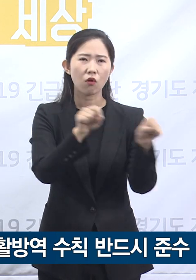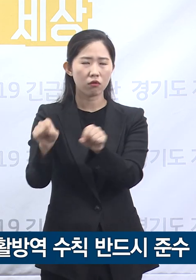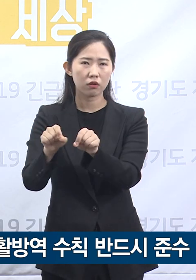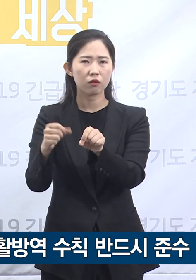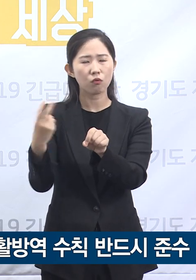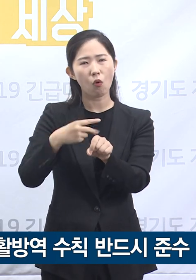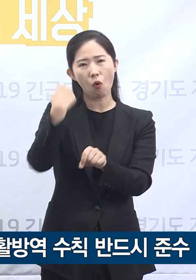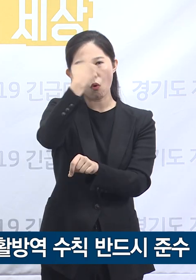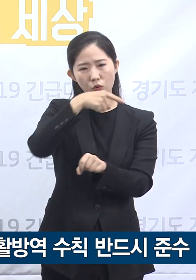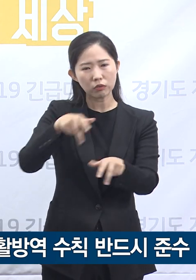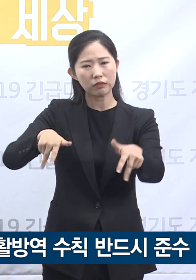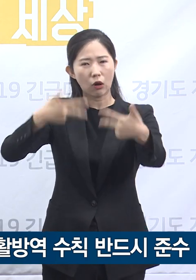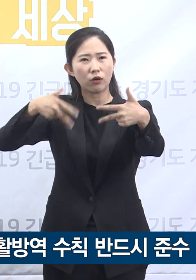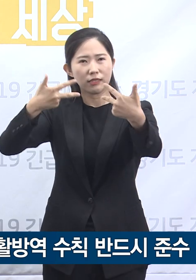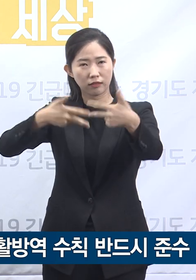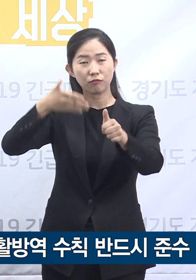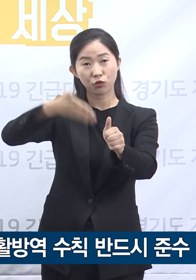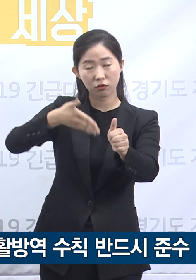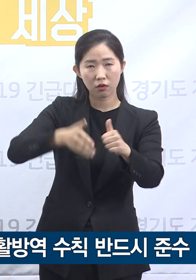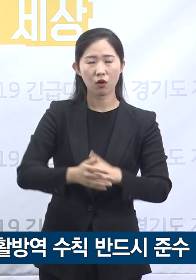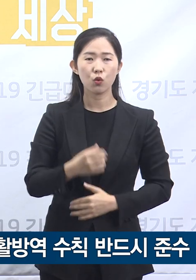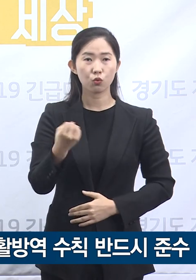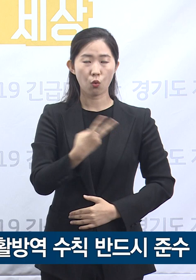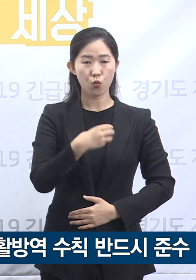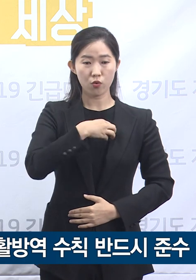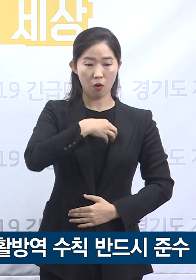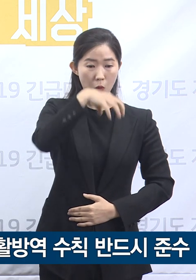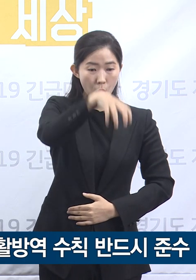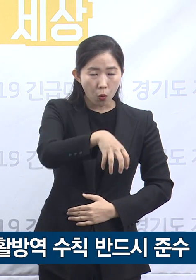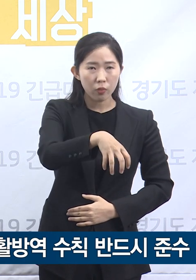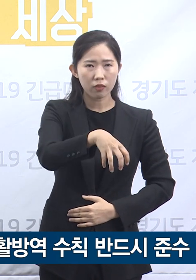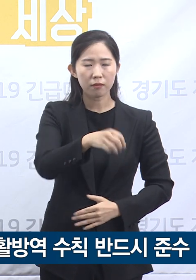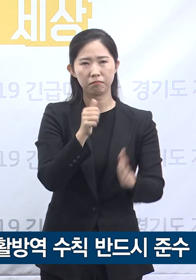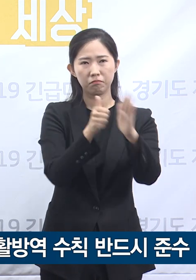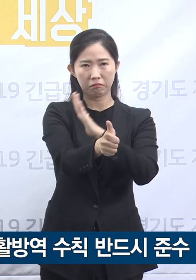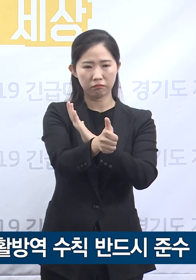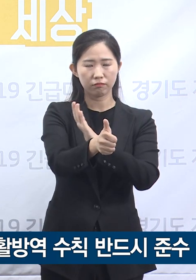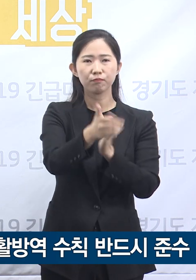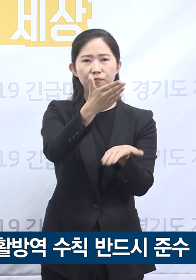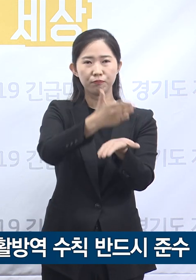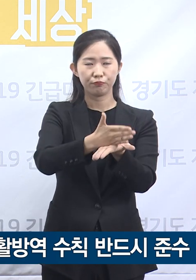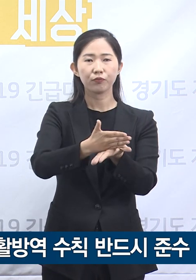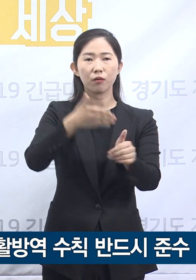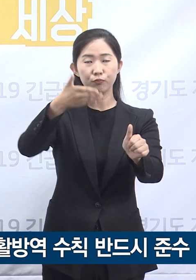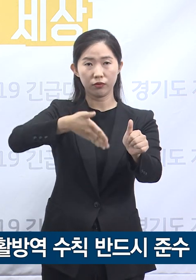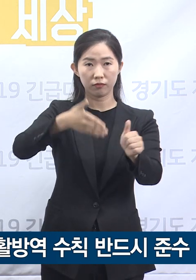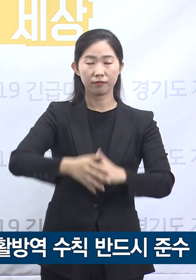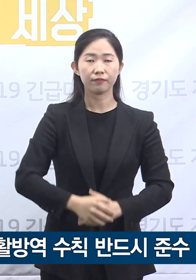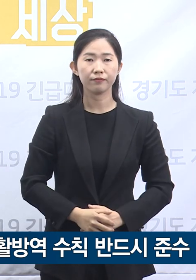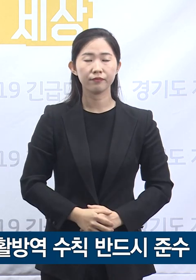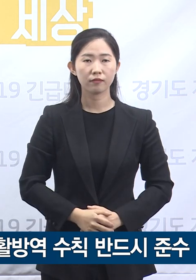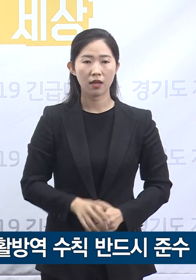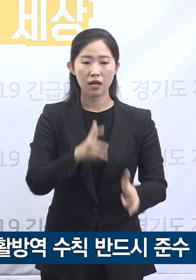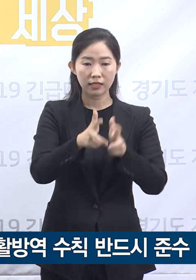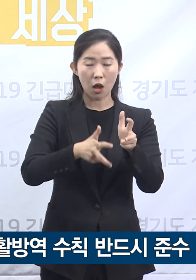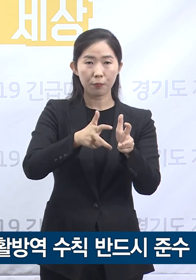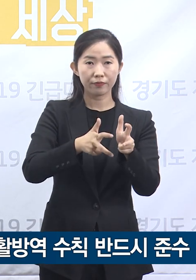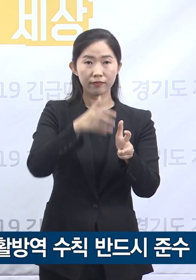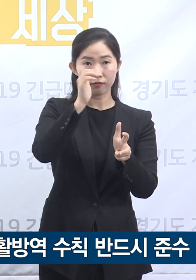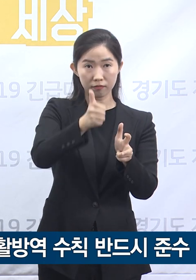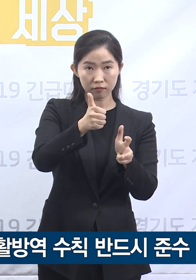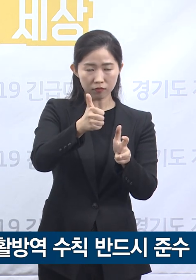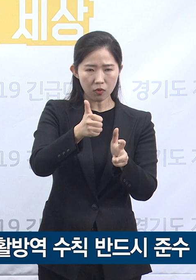유흥시설 주점 등 고위험 시설의 방문도 자제해 주시기를 부탁드립니다. 사업장 관리자분들께서도